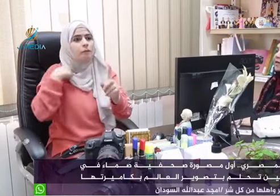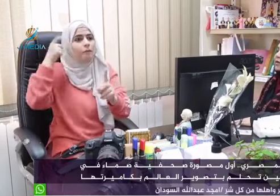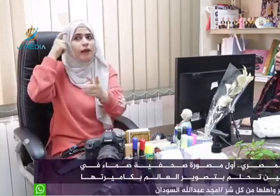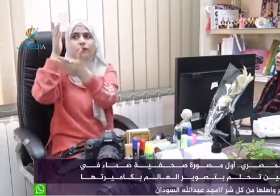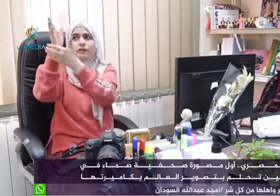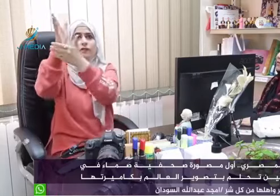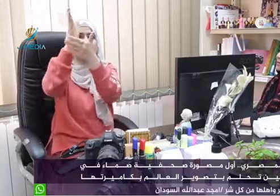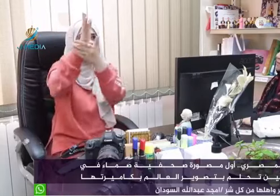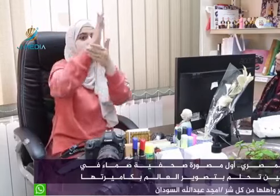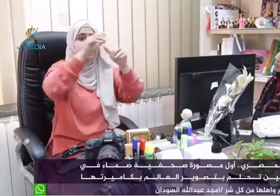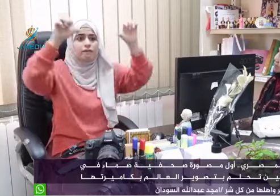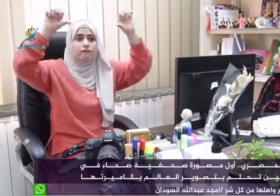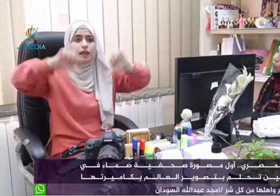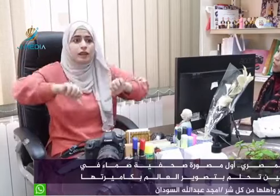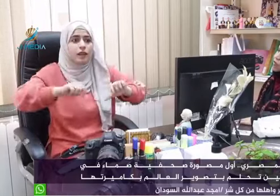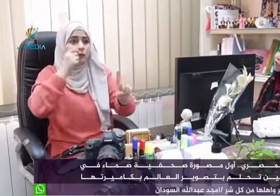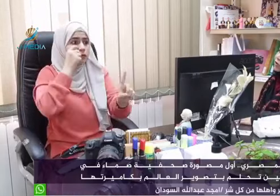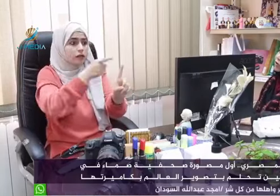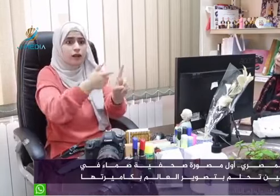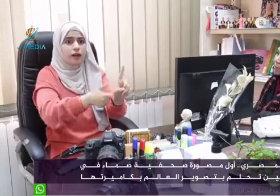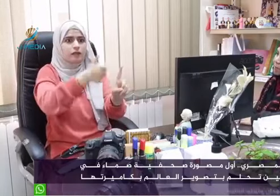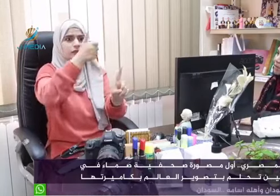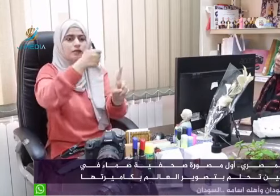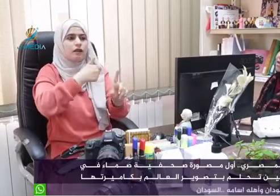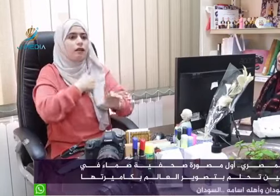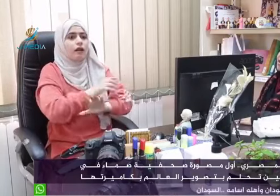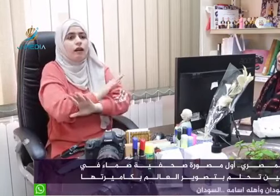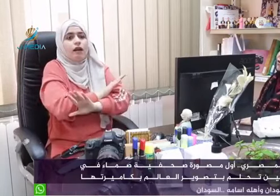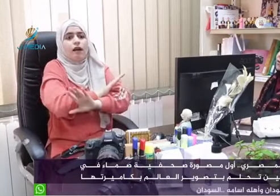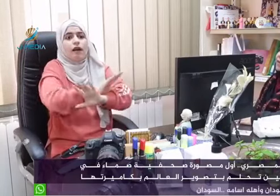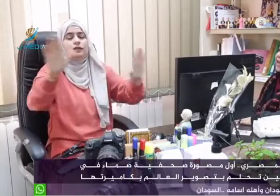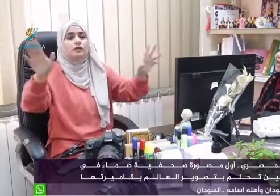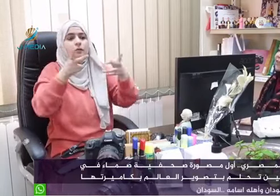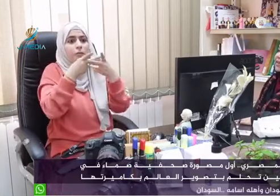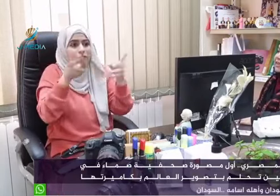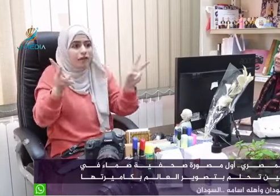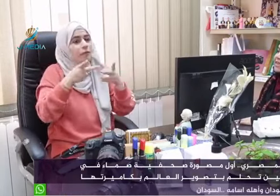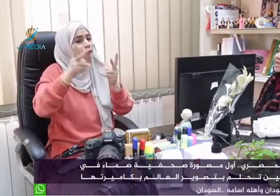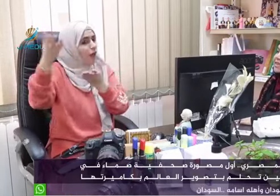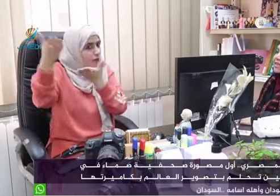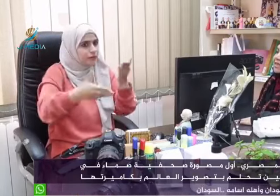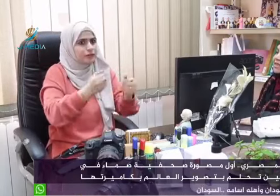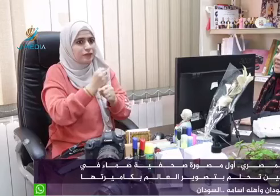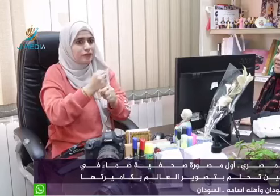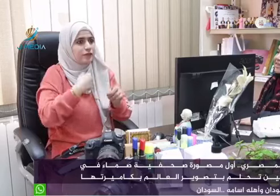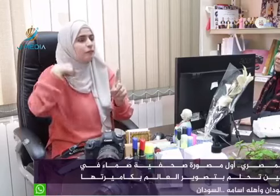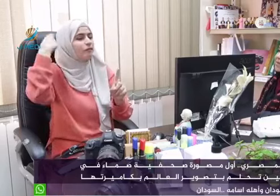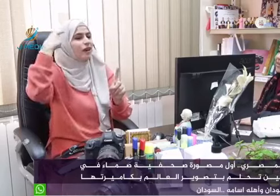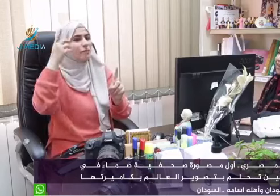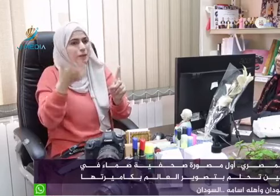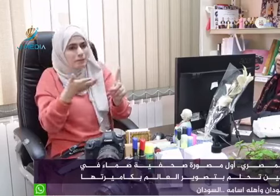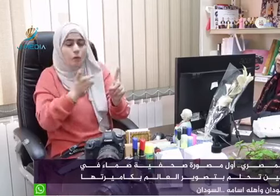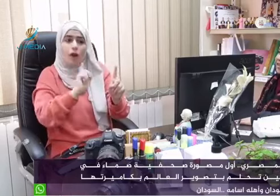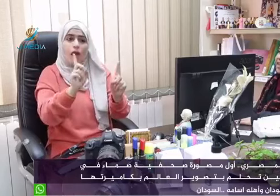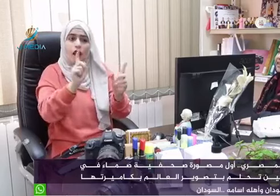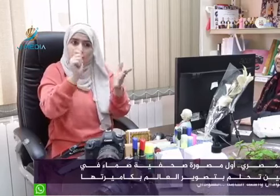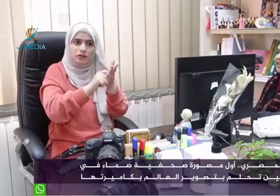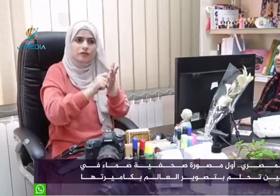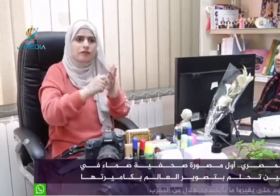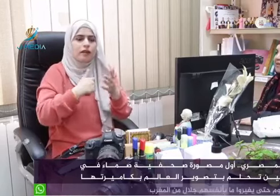توظيف الصوم وطبعاً كانت فرحة كثير كثير كبيرة فكرت إنه ممكن